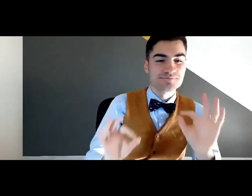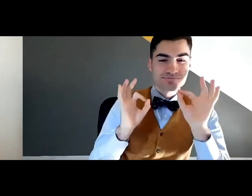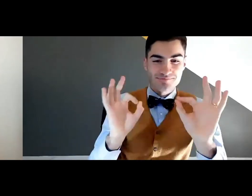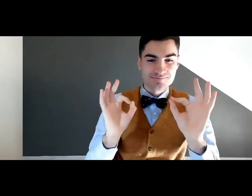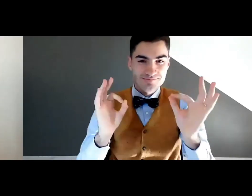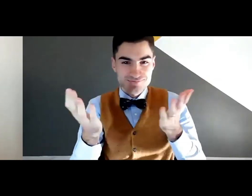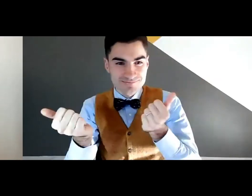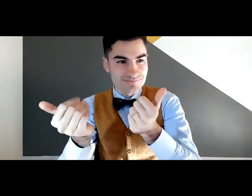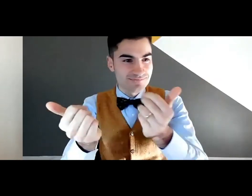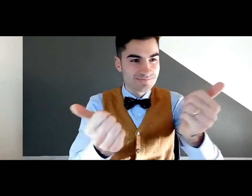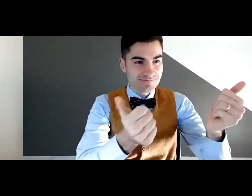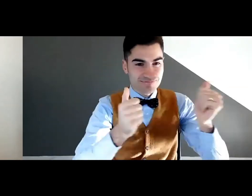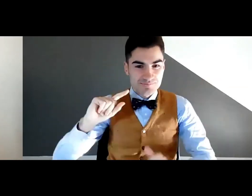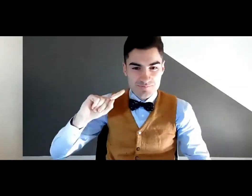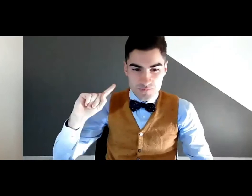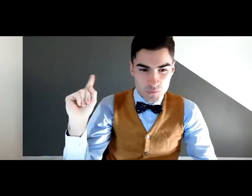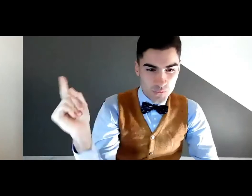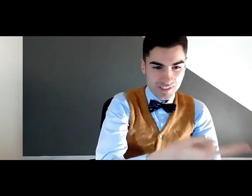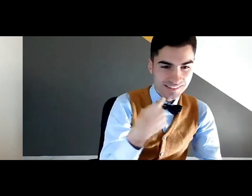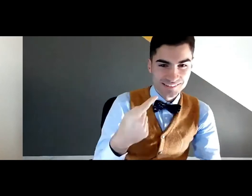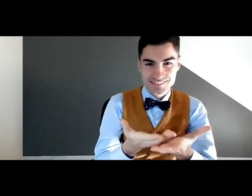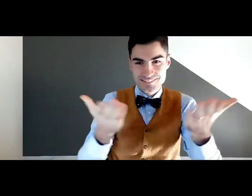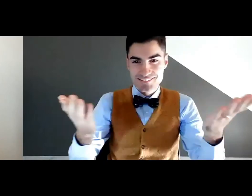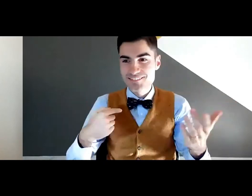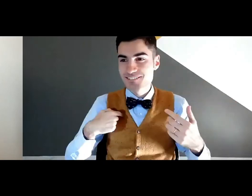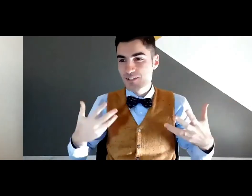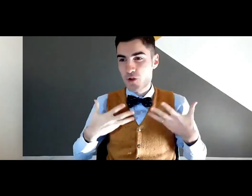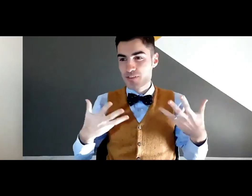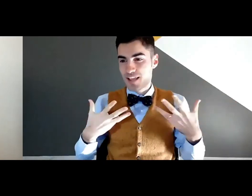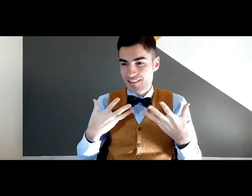spaventa. Ottimo. Buongiorno a tutti.